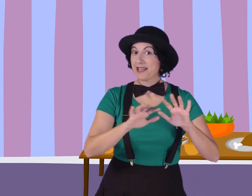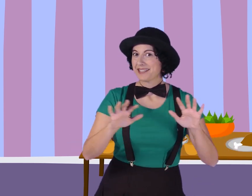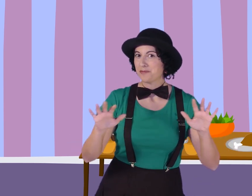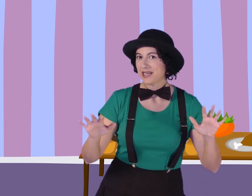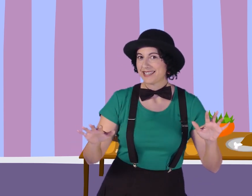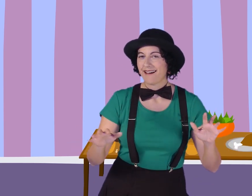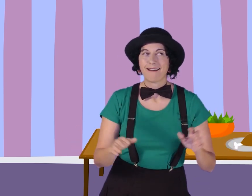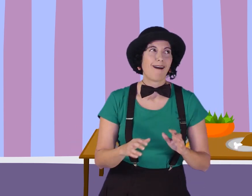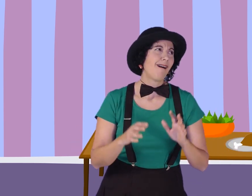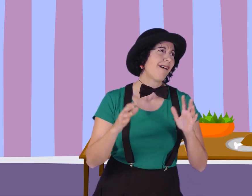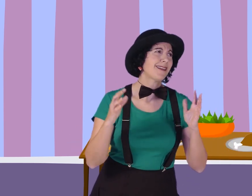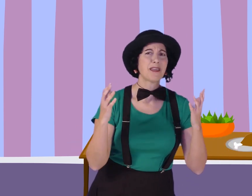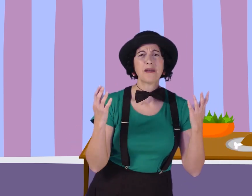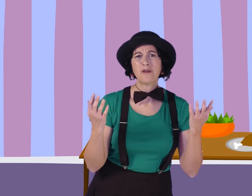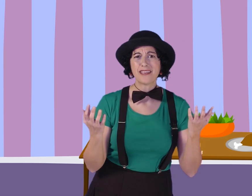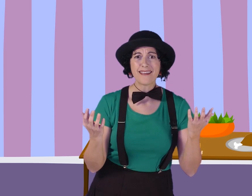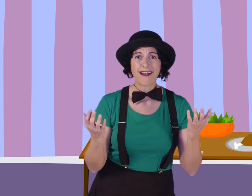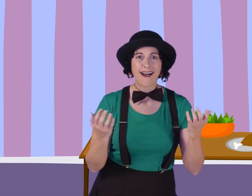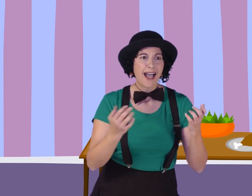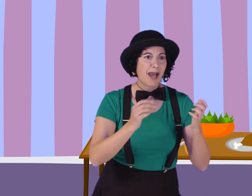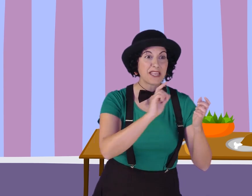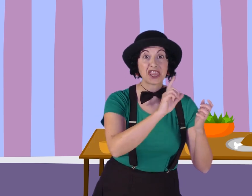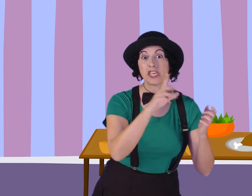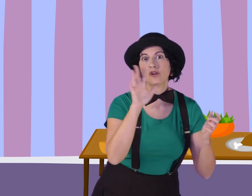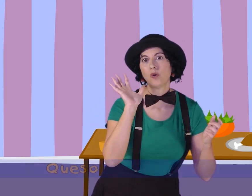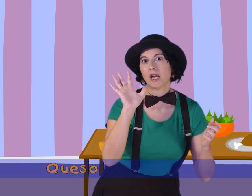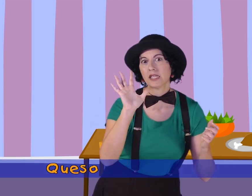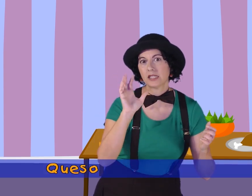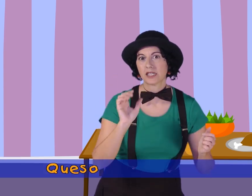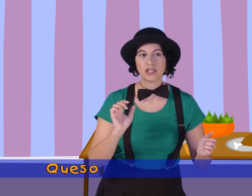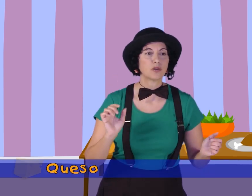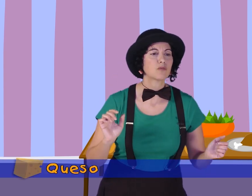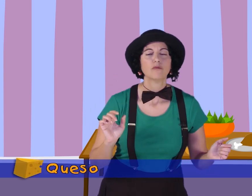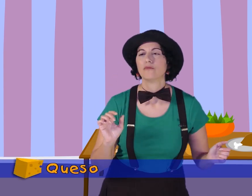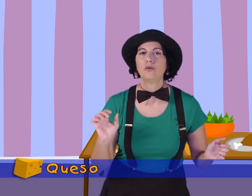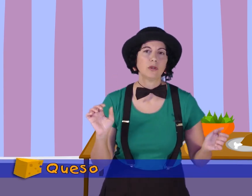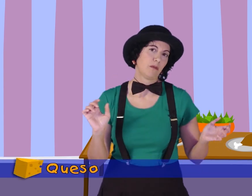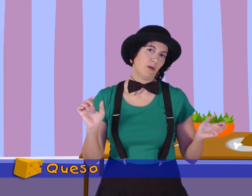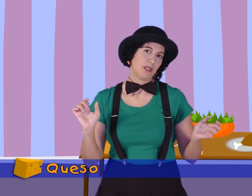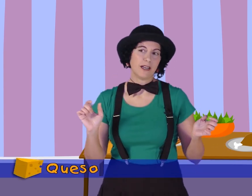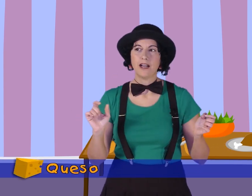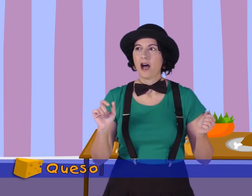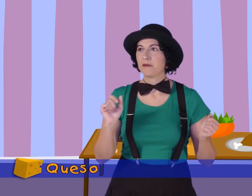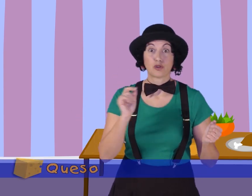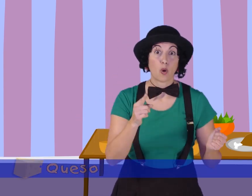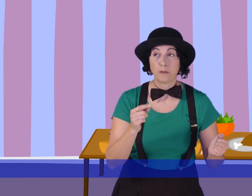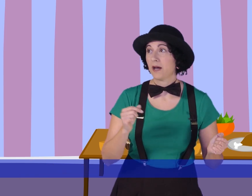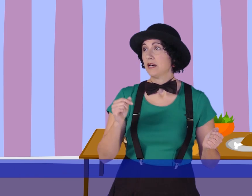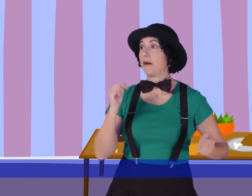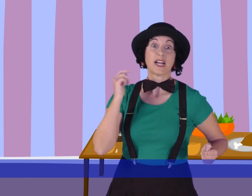mesa puesta. ¡Ay, qué bien olía! Había cinco clases de quesos. ¡Ay, qué bien olían! Había sopa, había